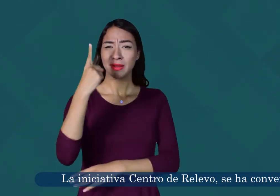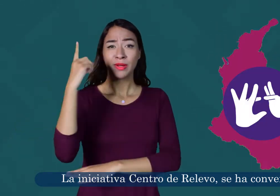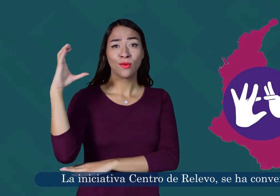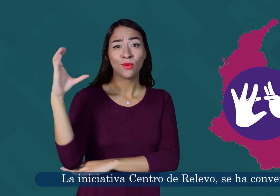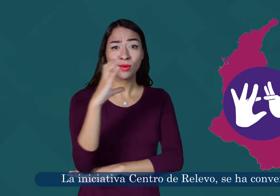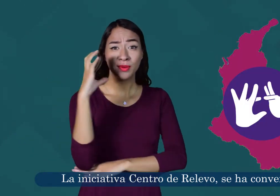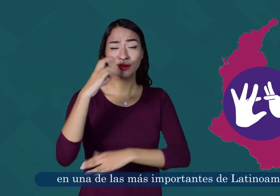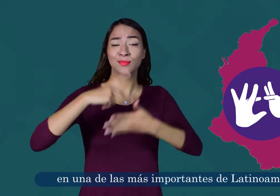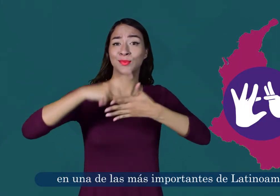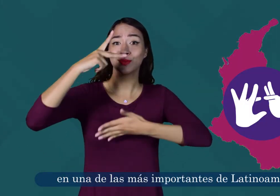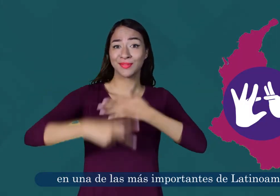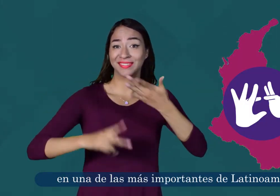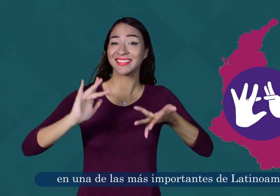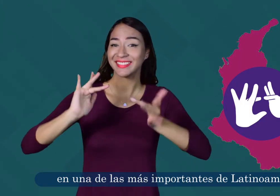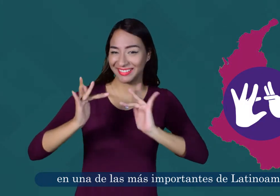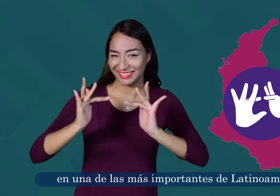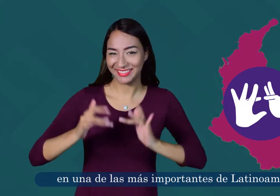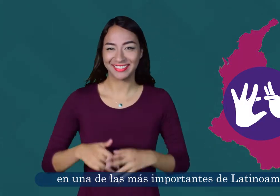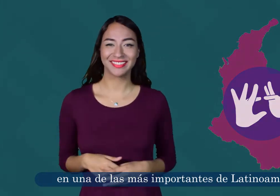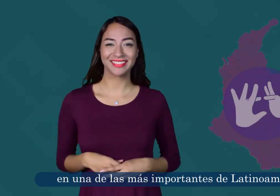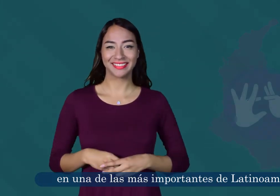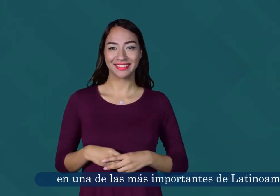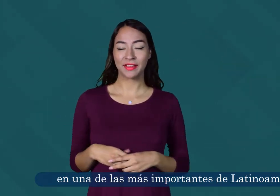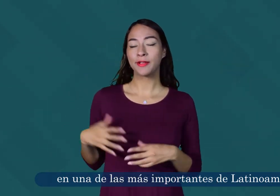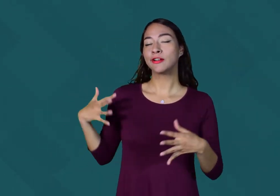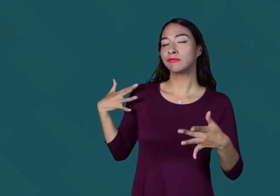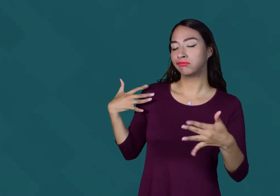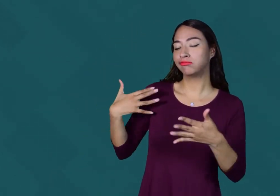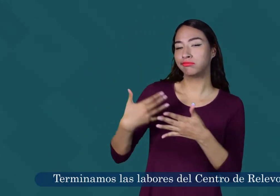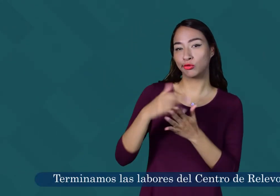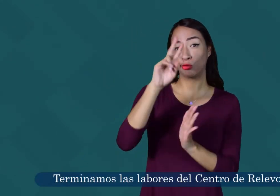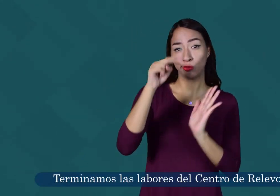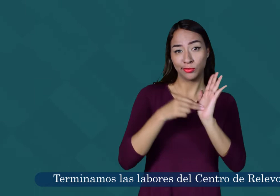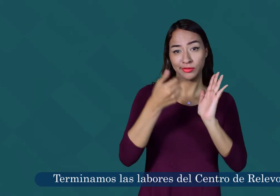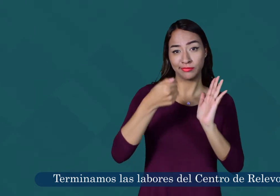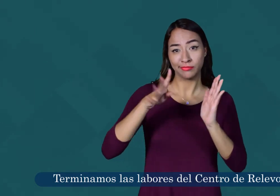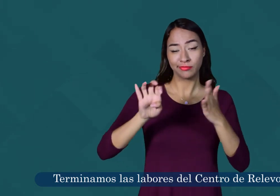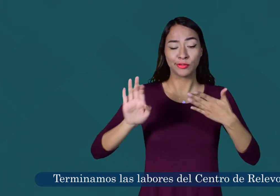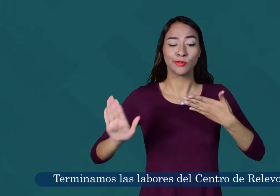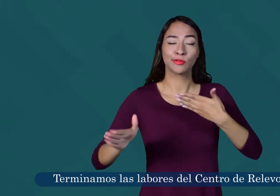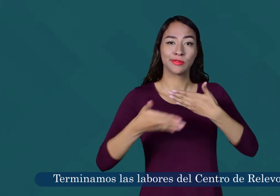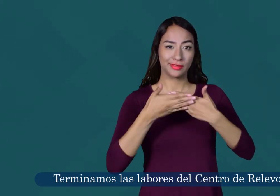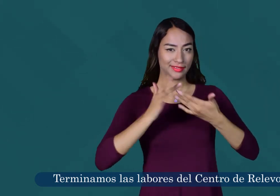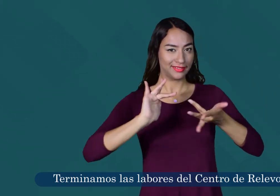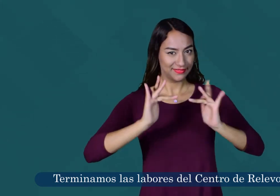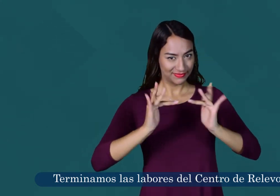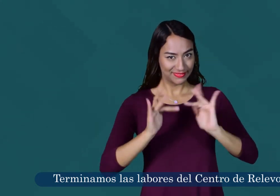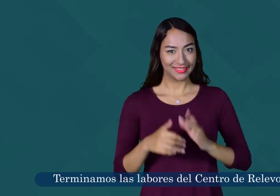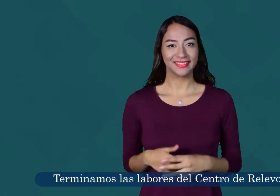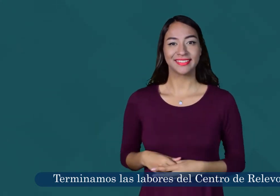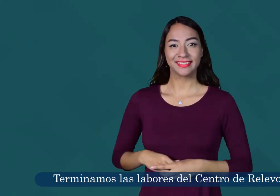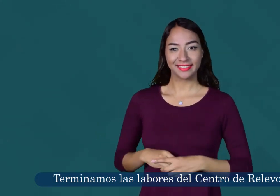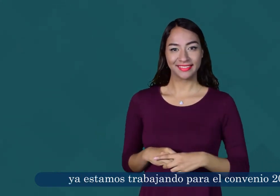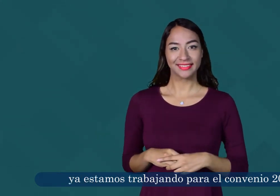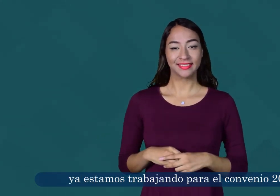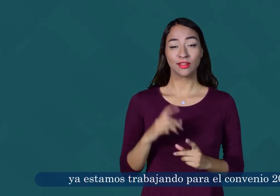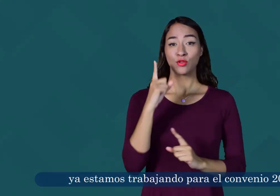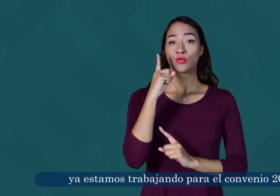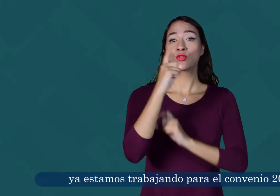convertido en una de las más importantes de Latinoamérica. Terminamos las labores del centro de relevo 2019. Ya